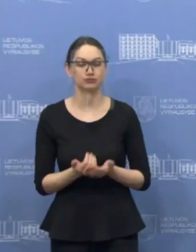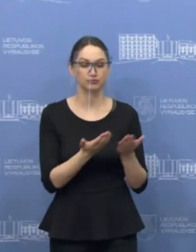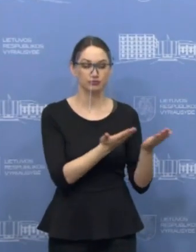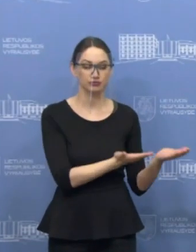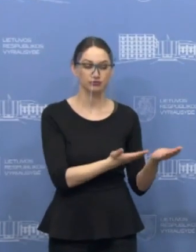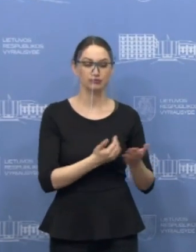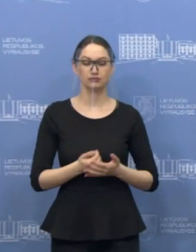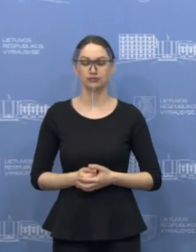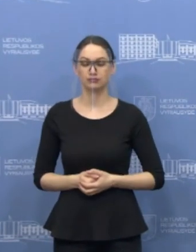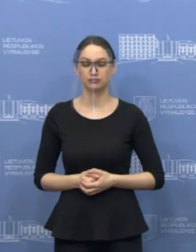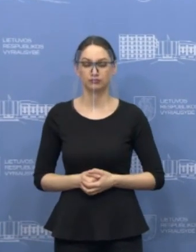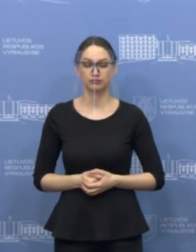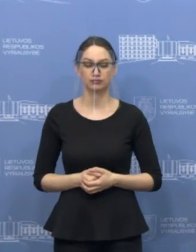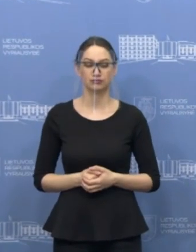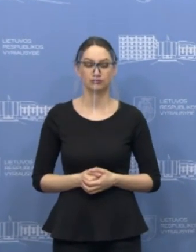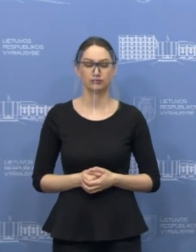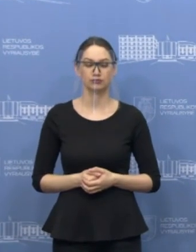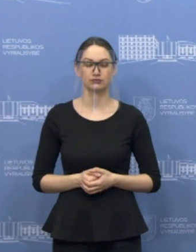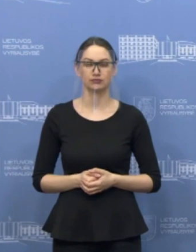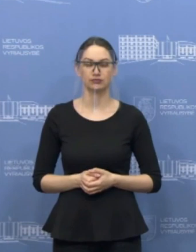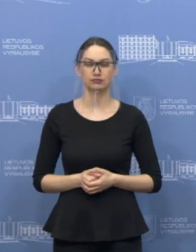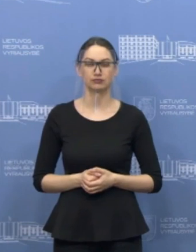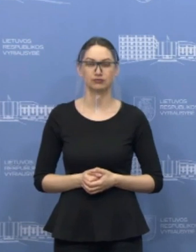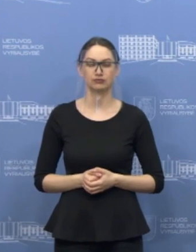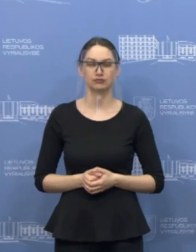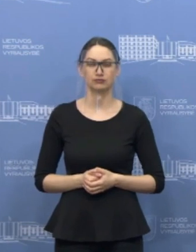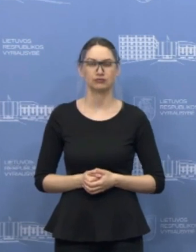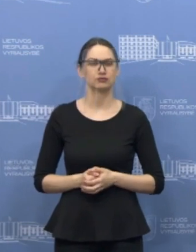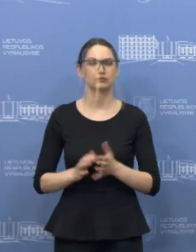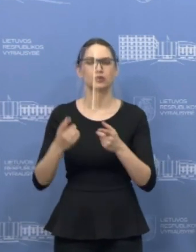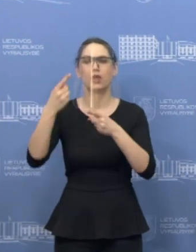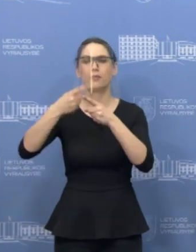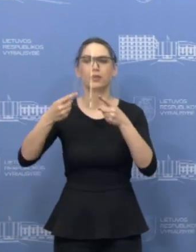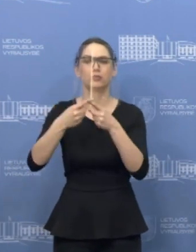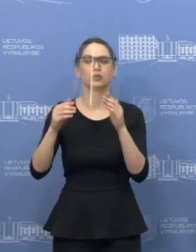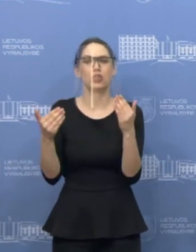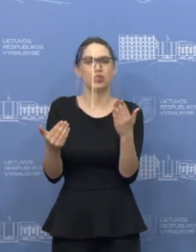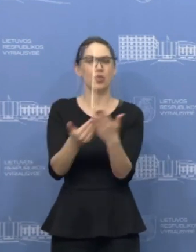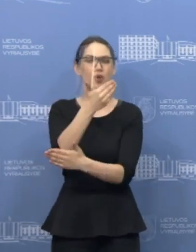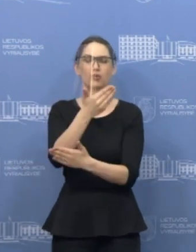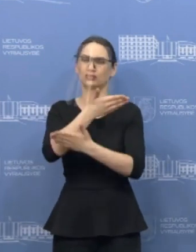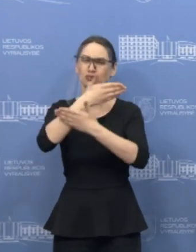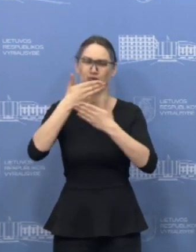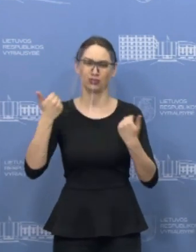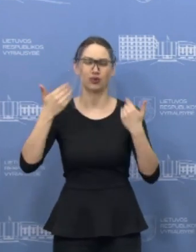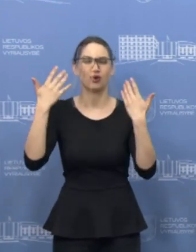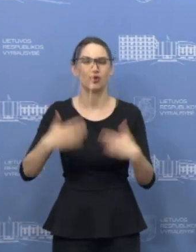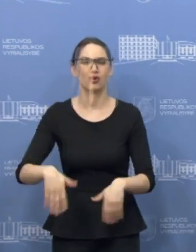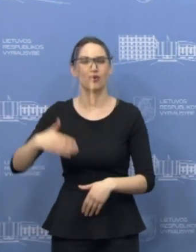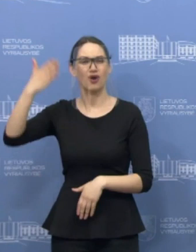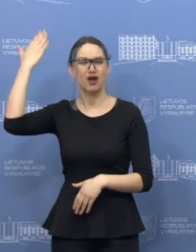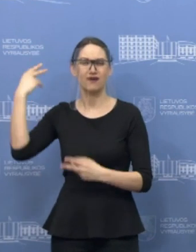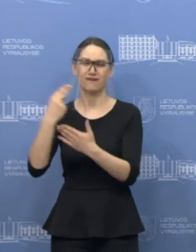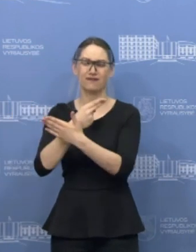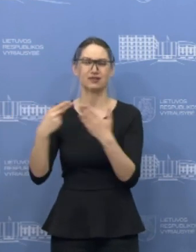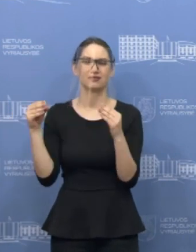Tai kaip minėjau, tos priemonės nėra, dalys jų nėra naujos. Mes su jais gyvename, su jomis gyvename jau